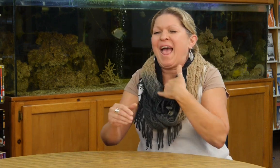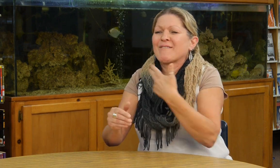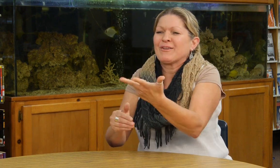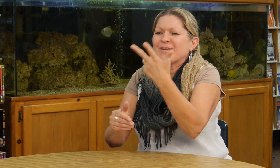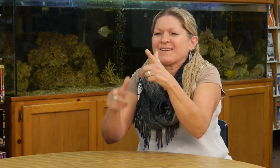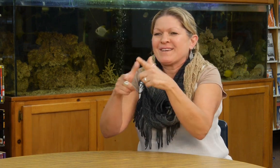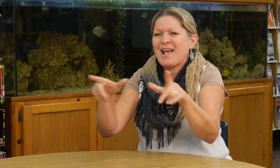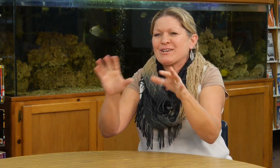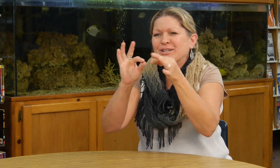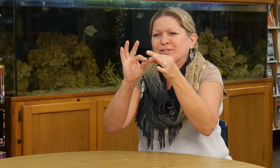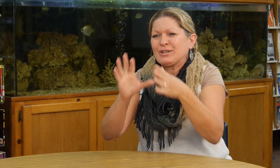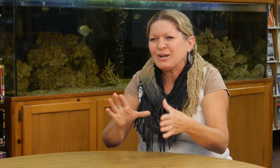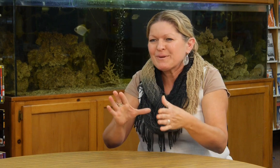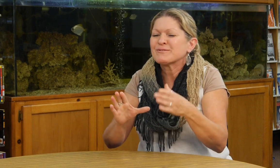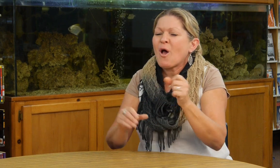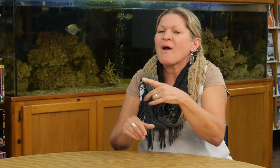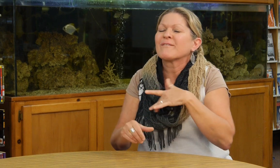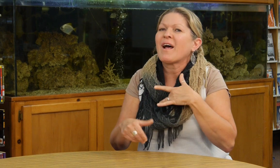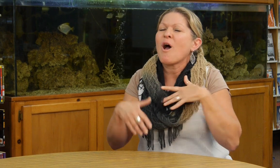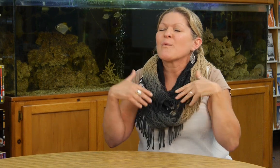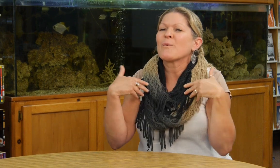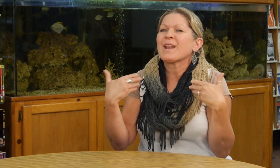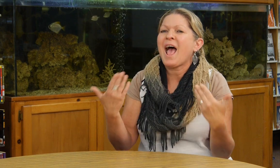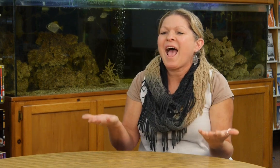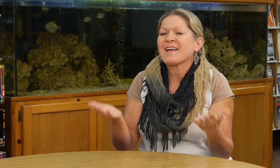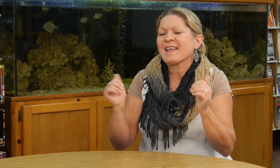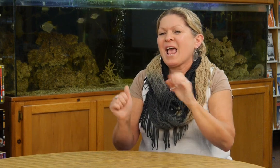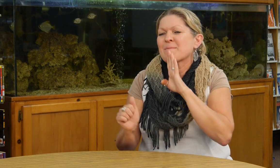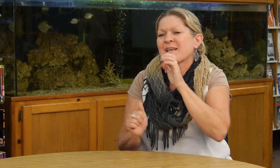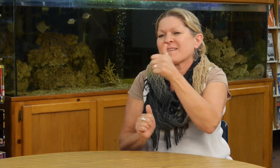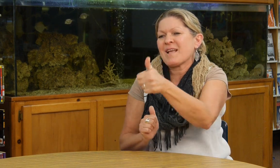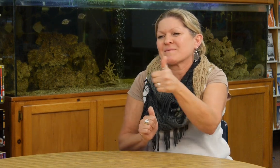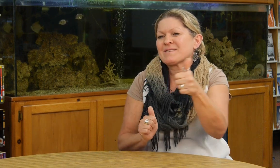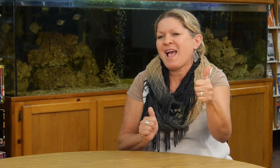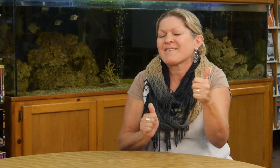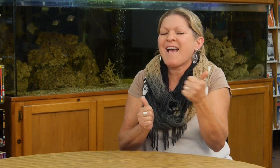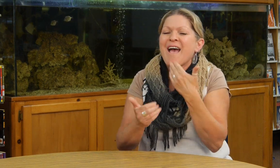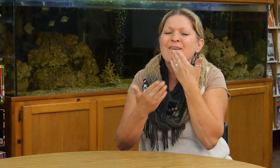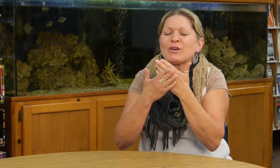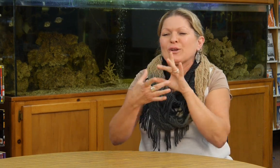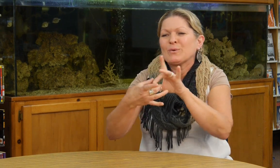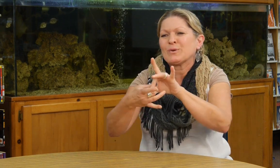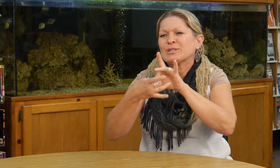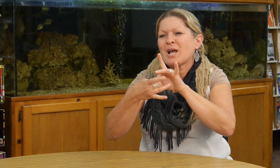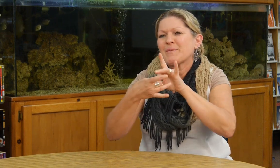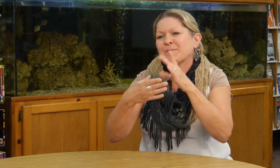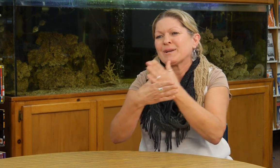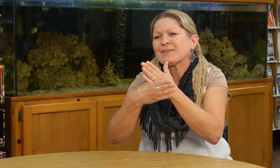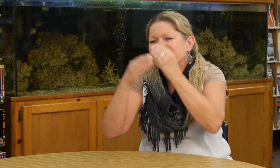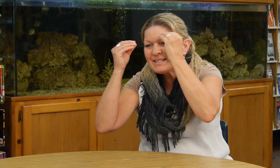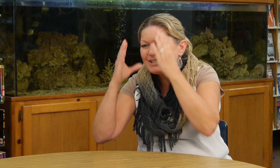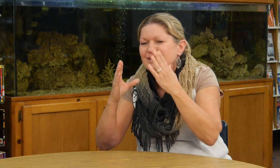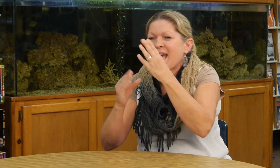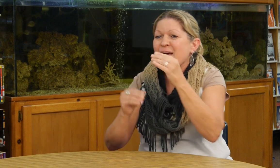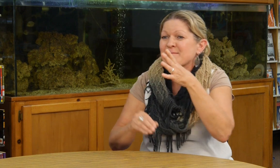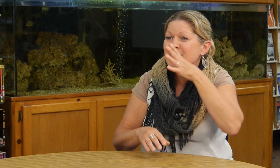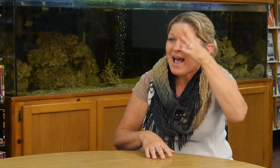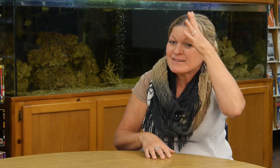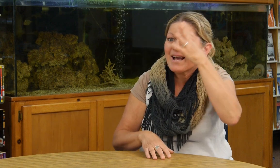parte y que se, que como, sean parte del equipo y quizás con el intérprete que sabe español puede, puede hacer el puente